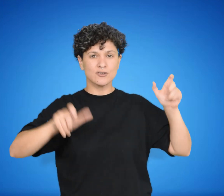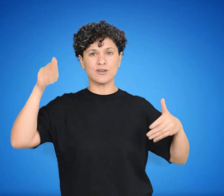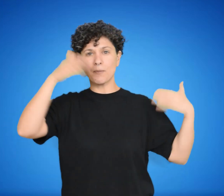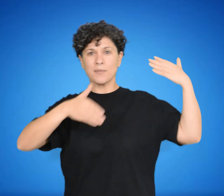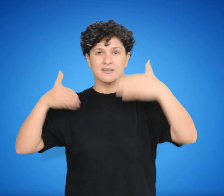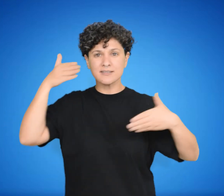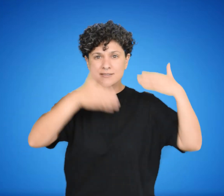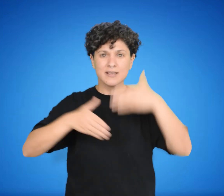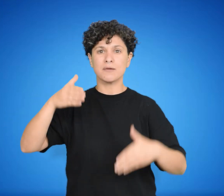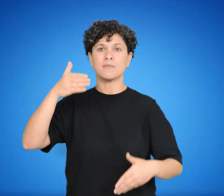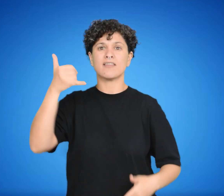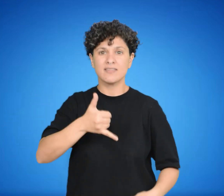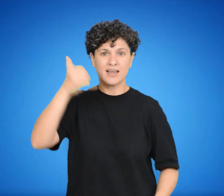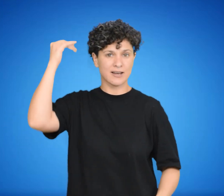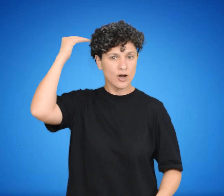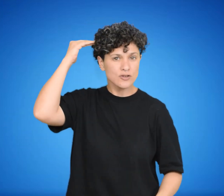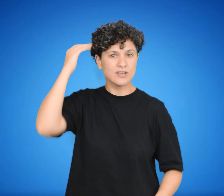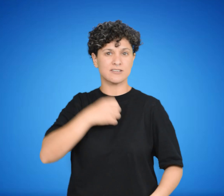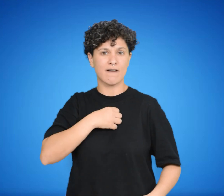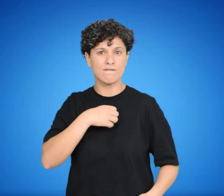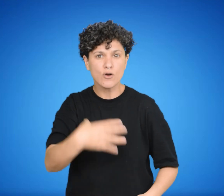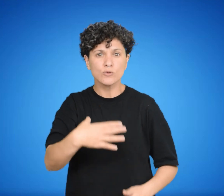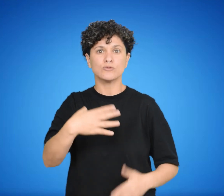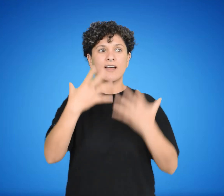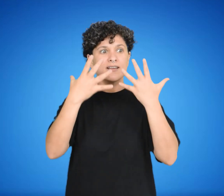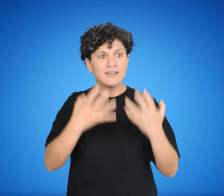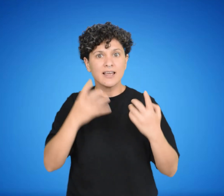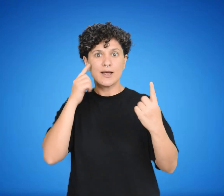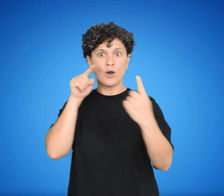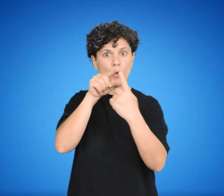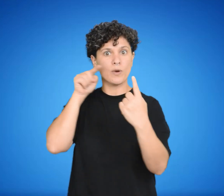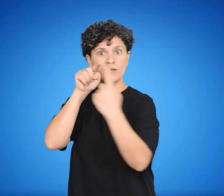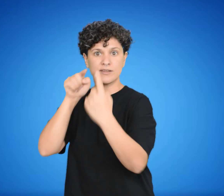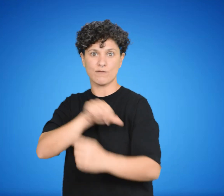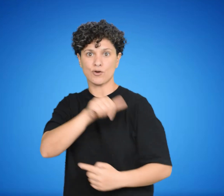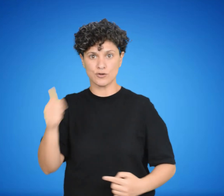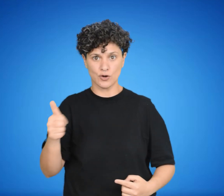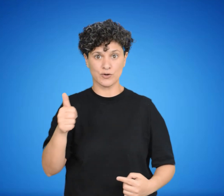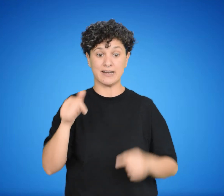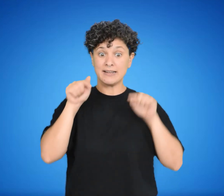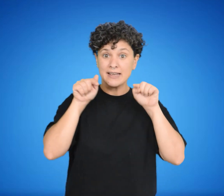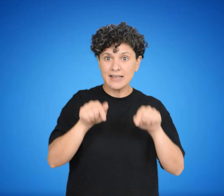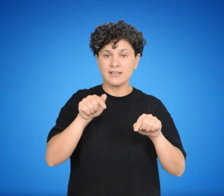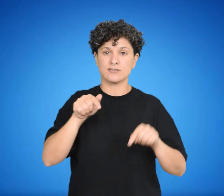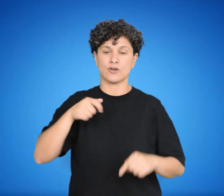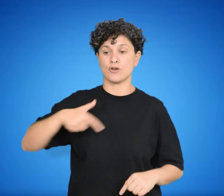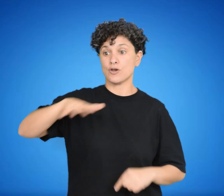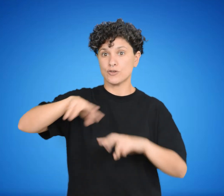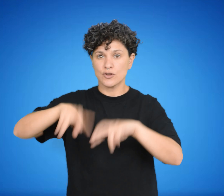conciencia, voluntad y unas intenciones que deben ser comprendidas la sociología. Para